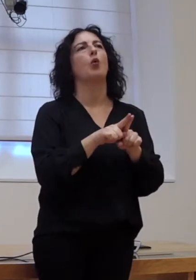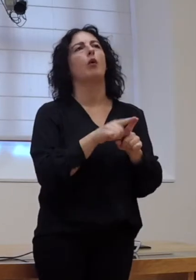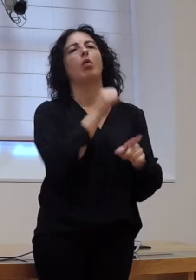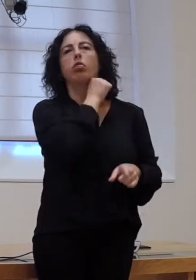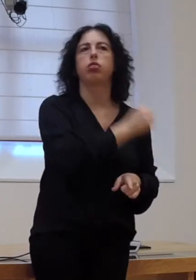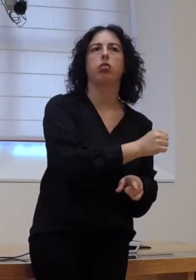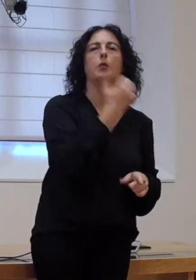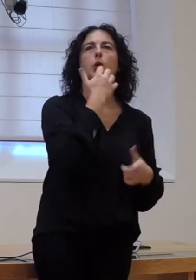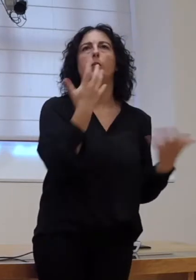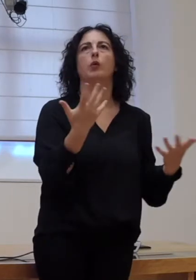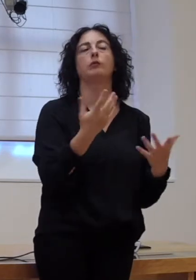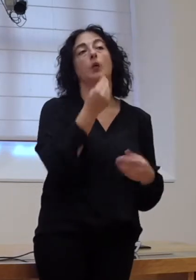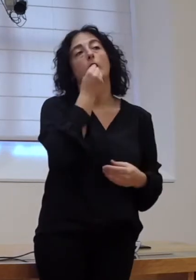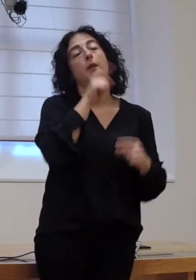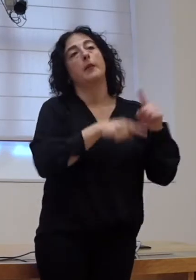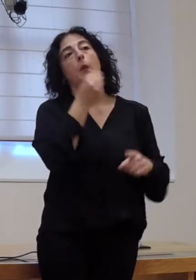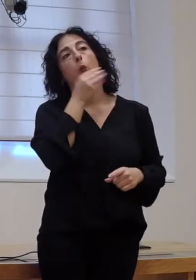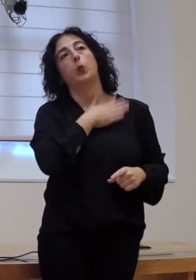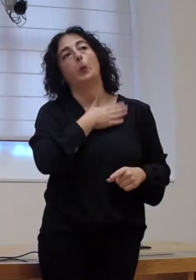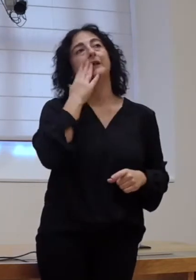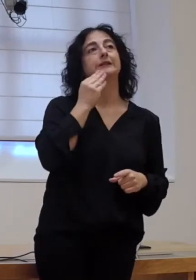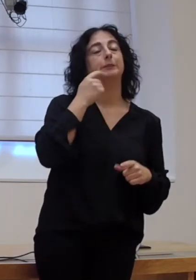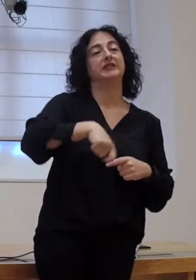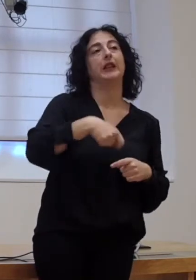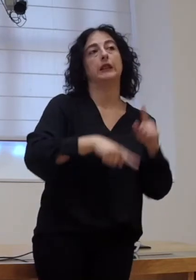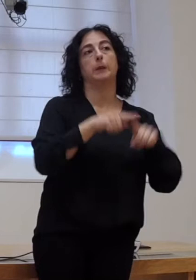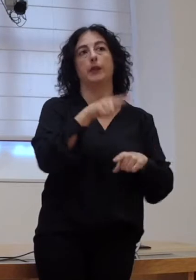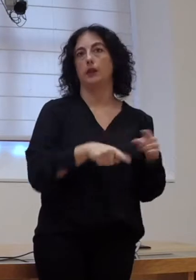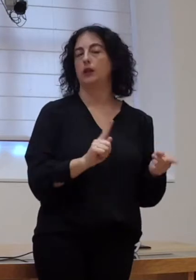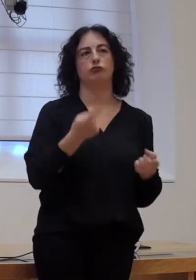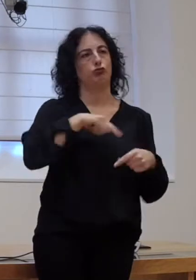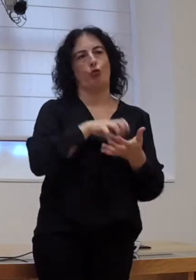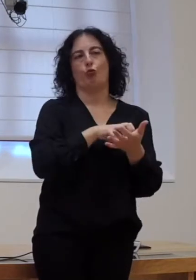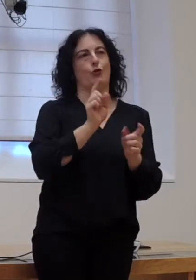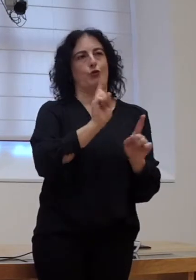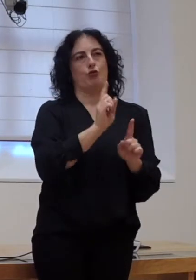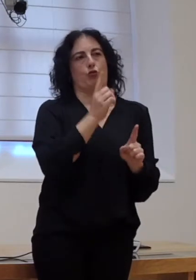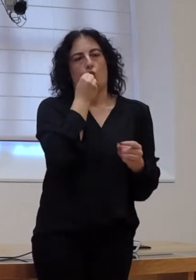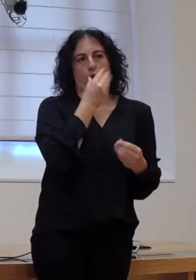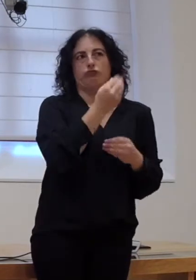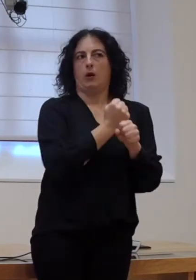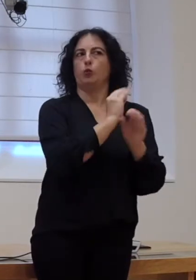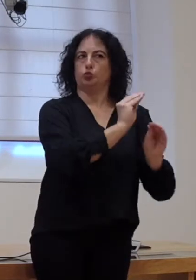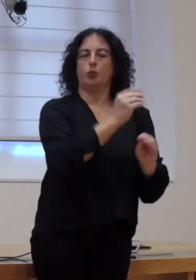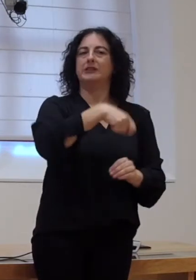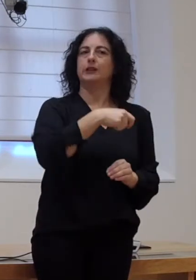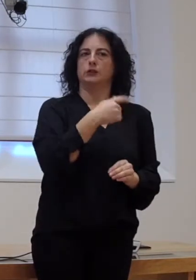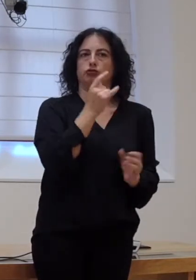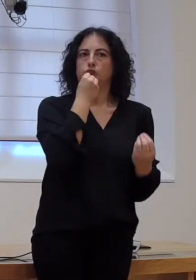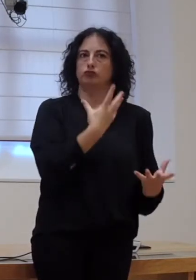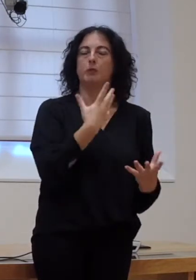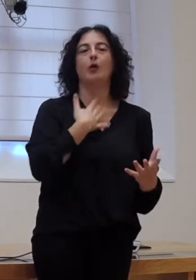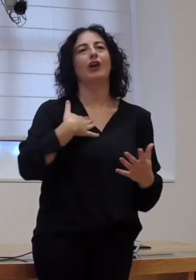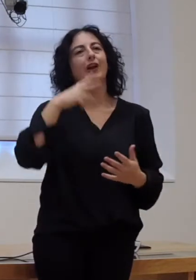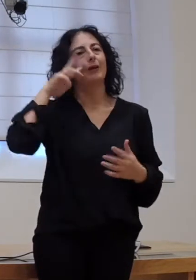pois ao bon facer da presidencia en cada momento. Nos non duvidamos do bon facer da presidencia pero queremos que isto se